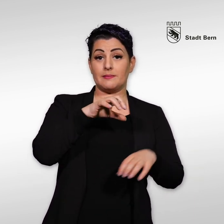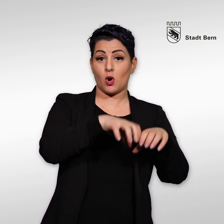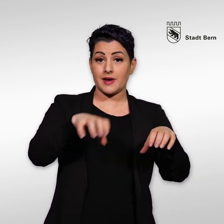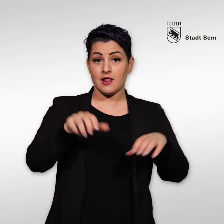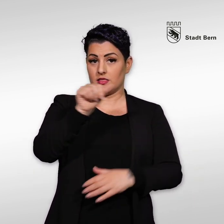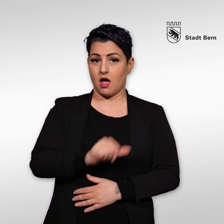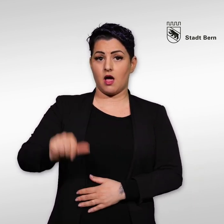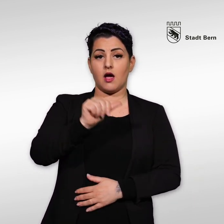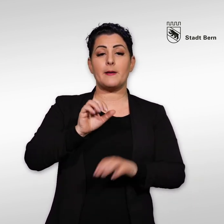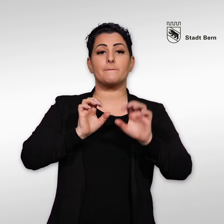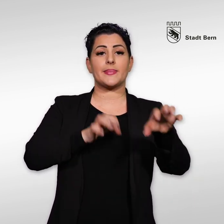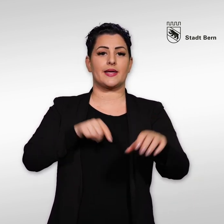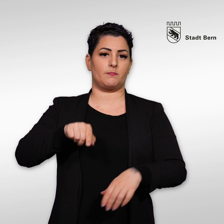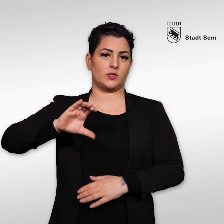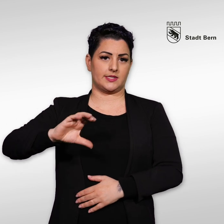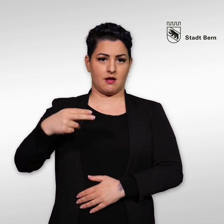Immobilien-at-Bern.ch